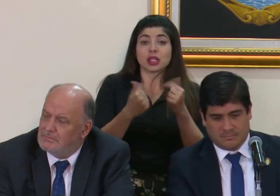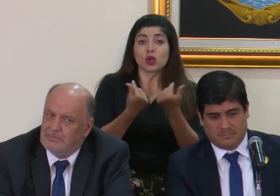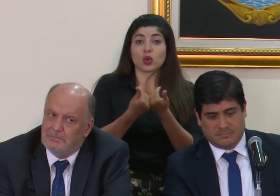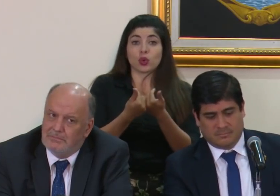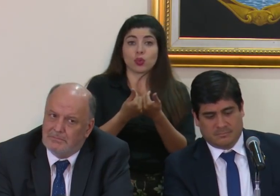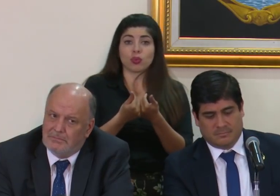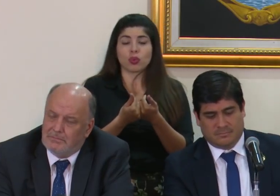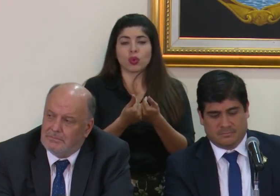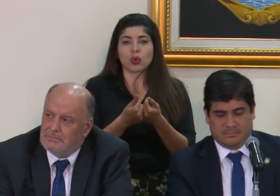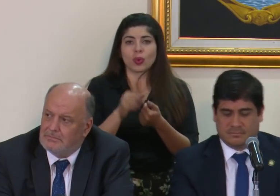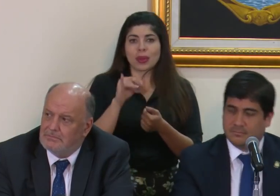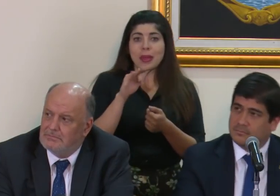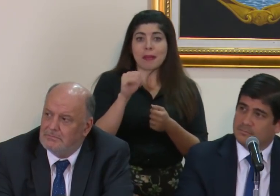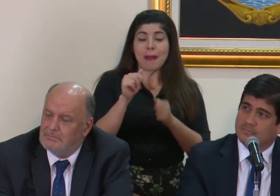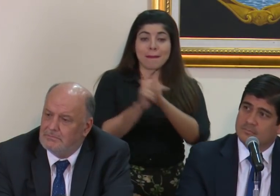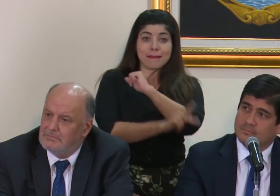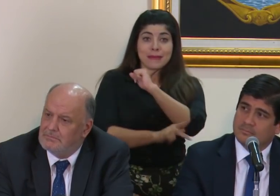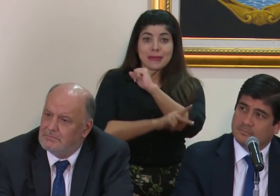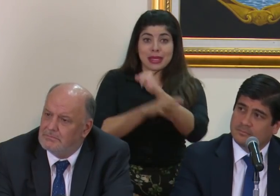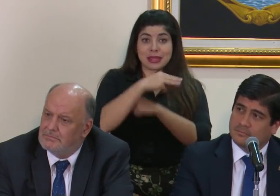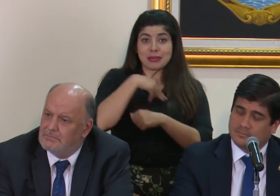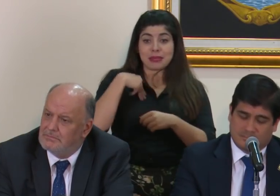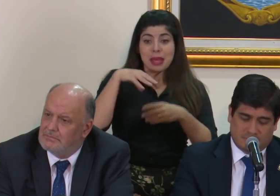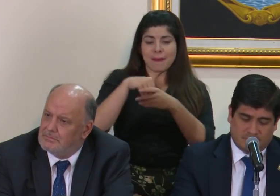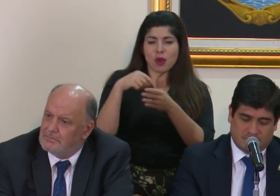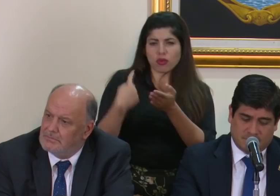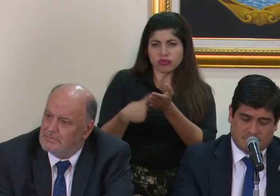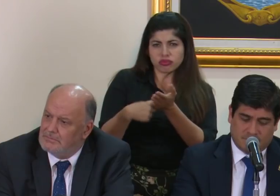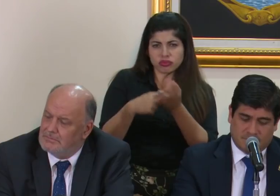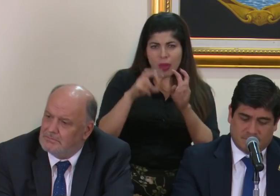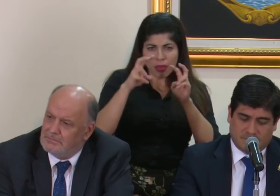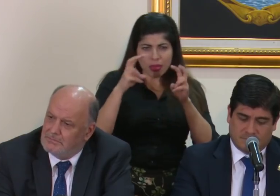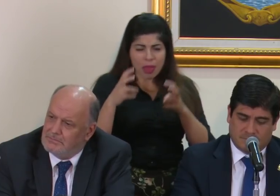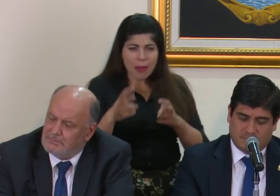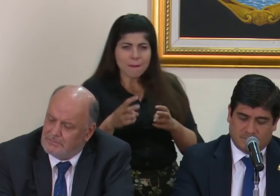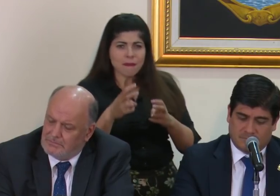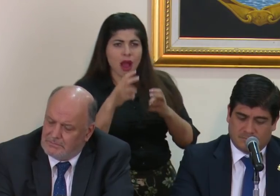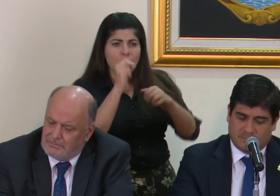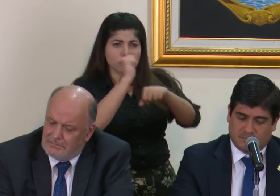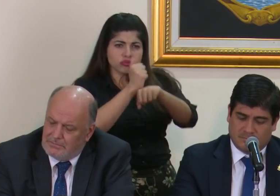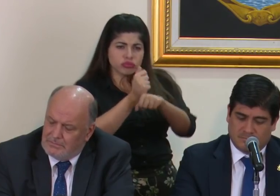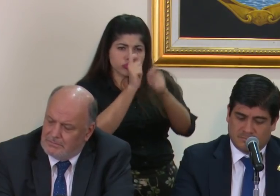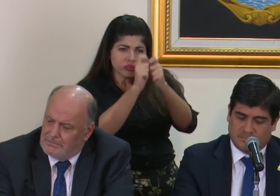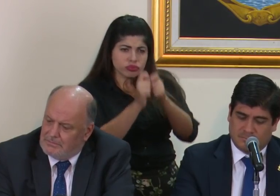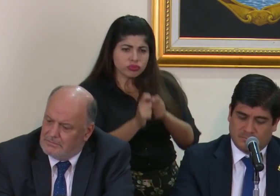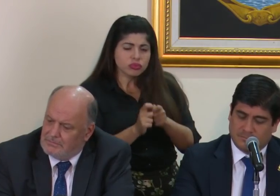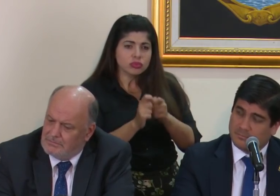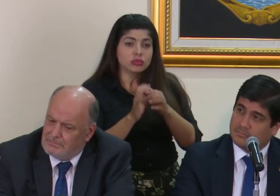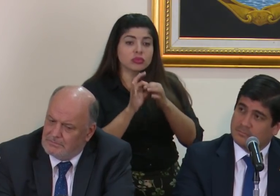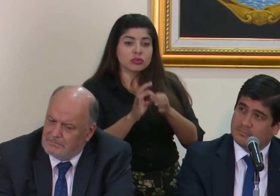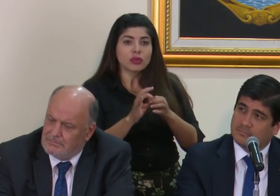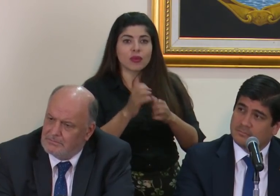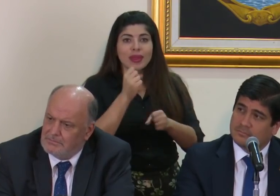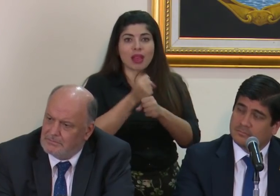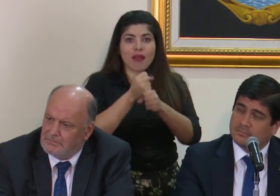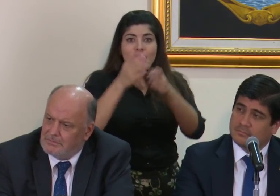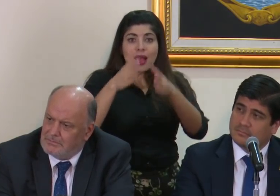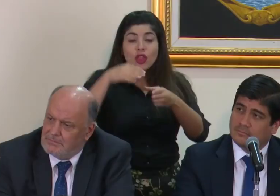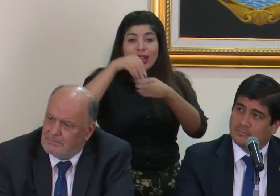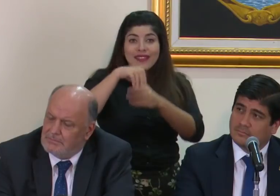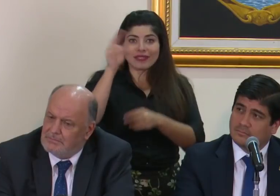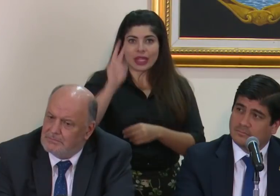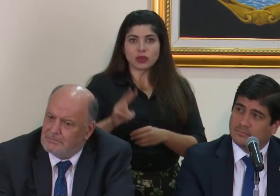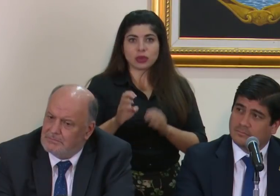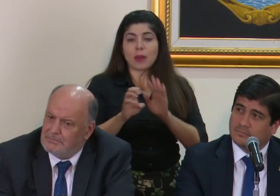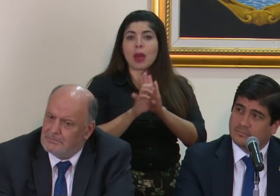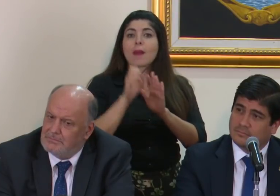los países miembros abordaron temas o definieron algunos puntos sobre funcionarios de Venezuela. Por ejemplo, no